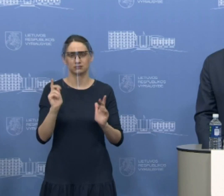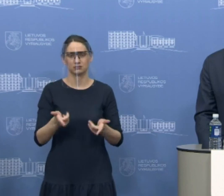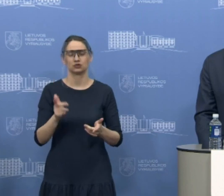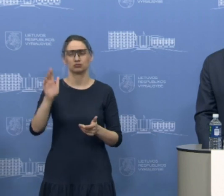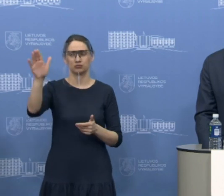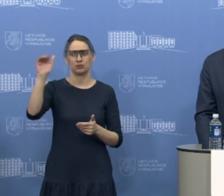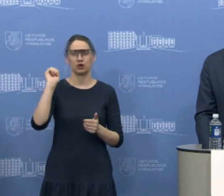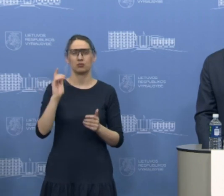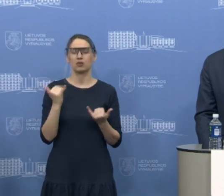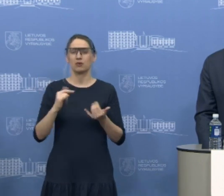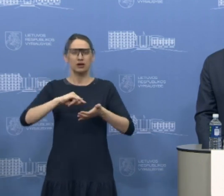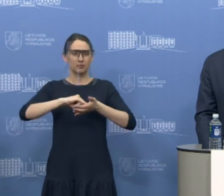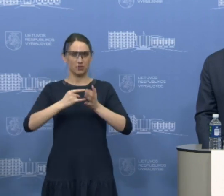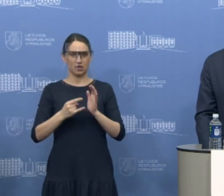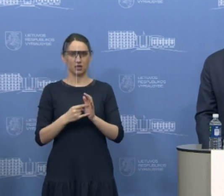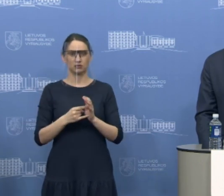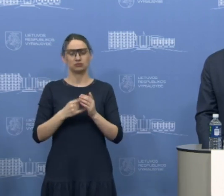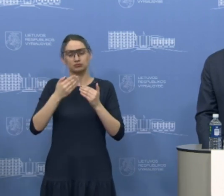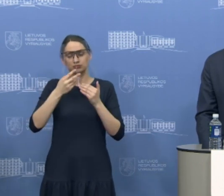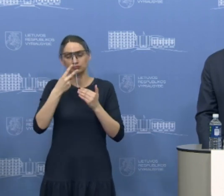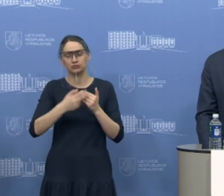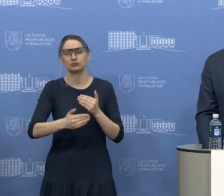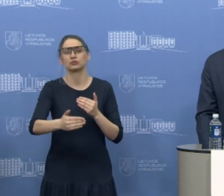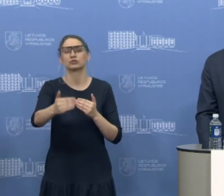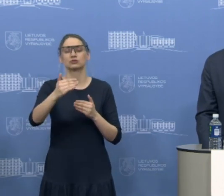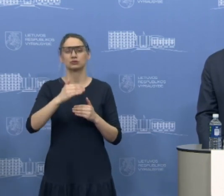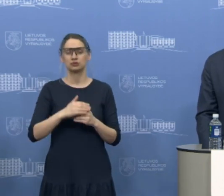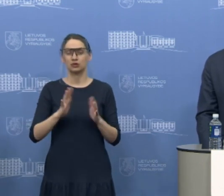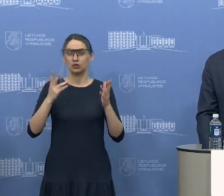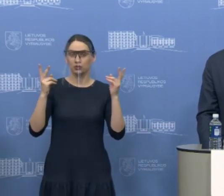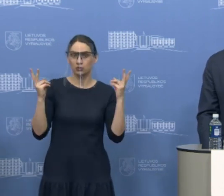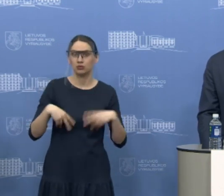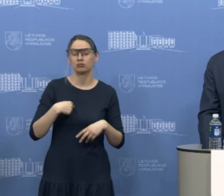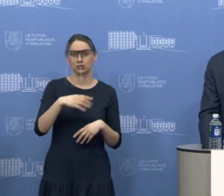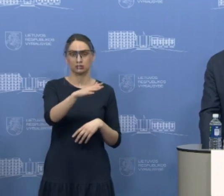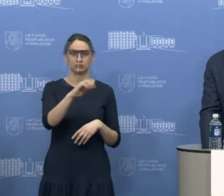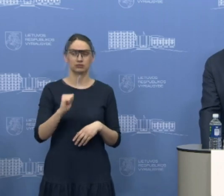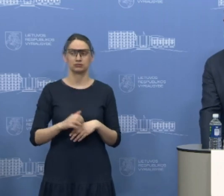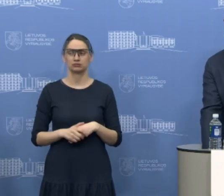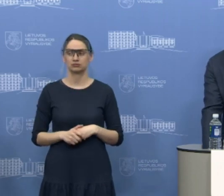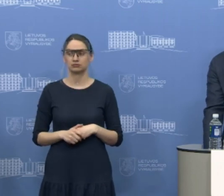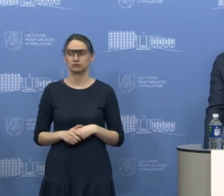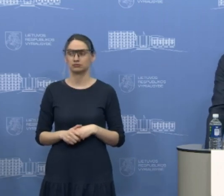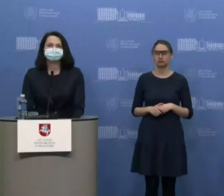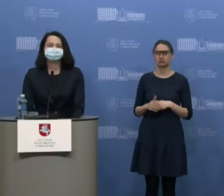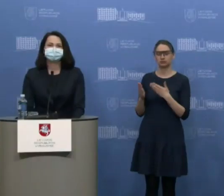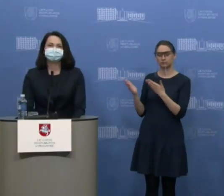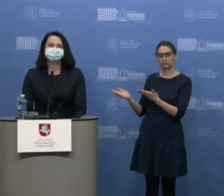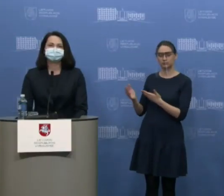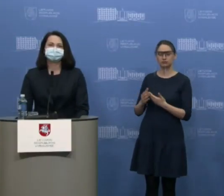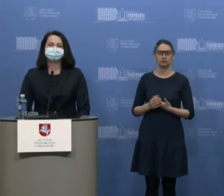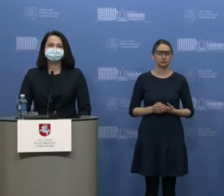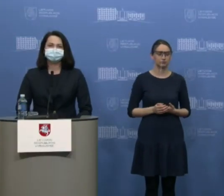kaip minėjau, tai yra tik tai planai, o ateitis parodys, jeigu reikės, tikrai tą dalyką padarysime. Tai iš tikrųjų